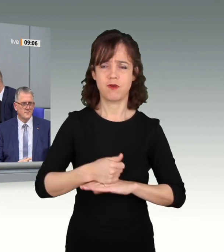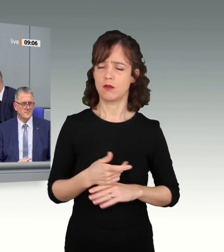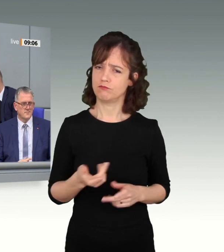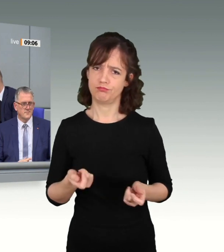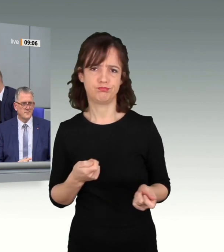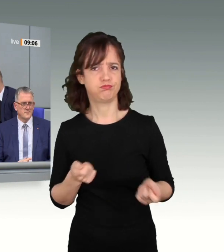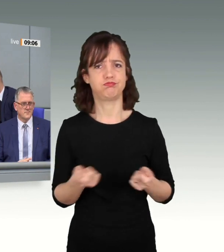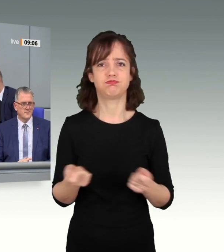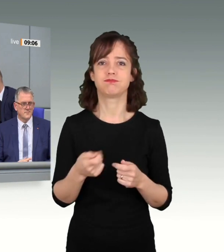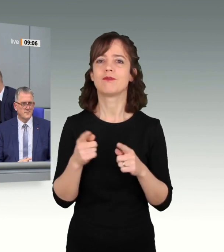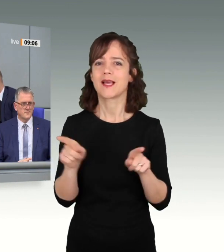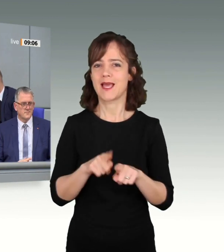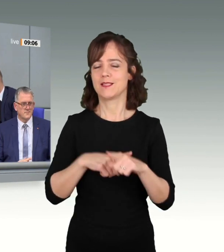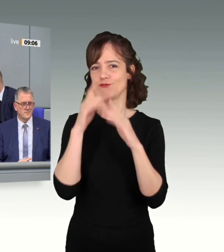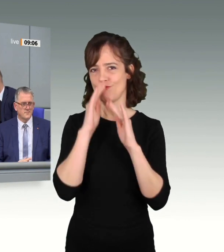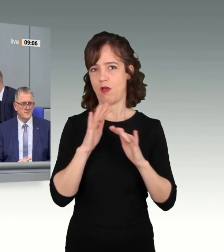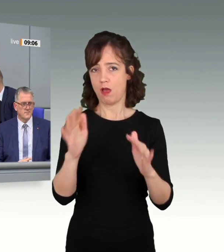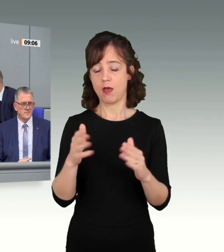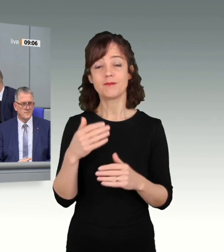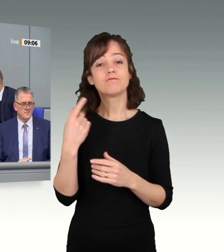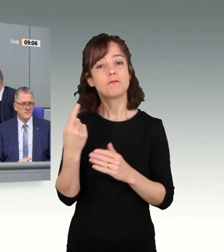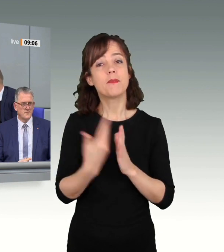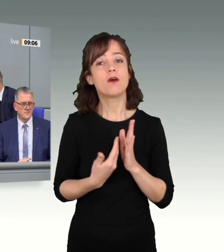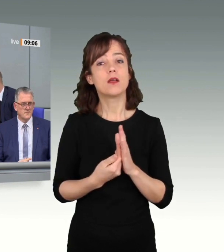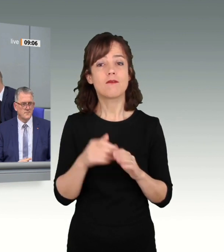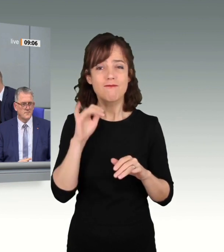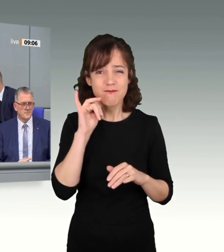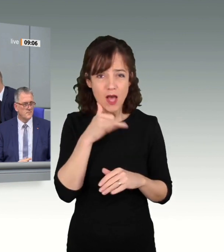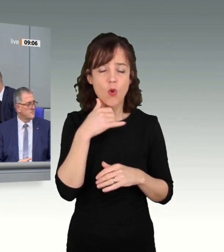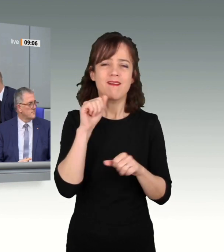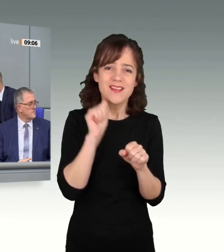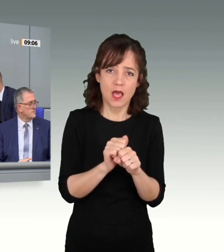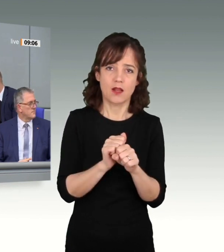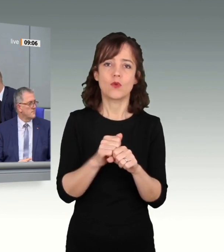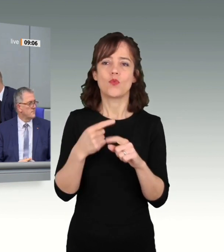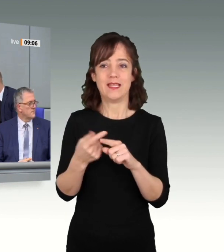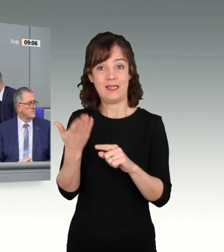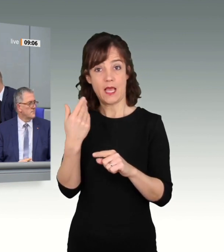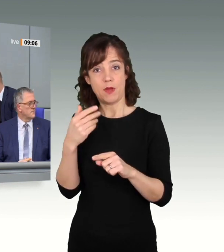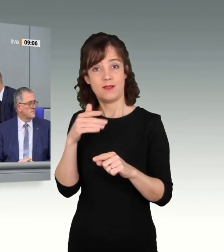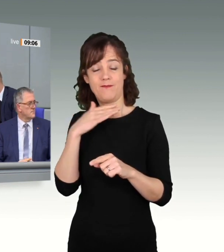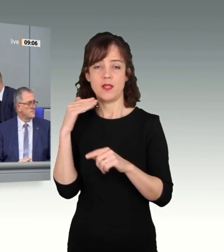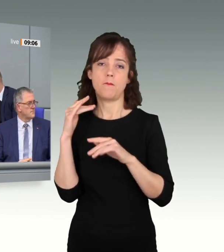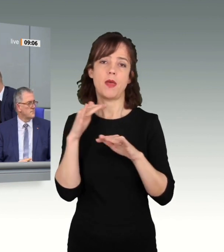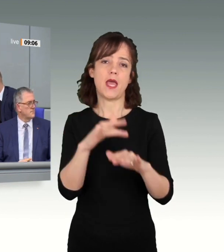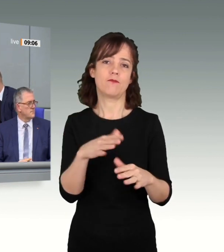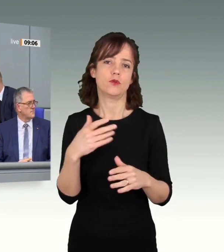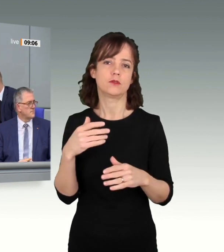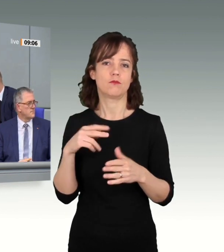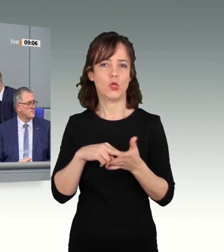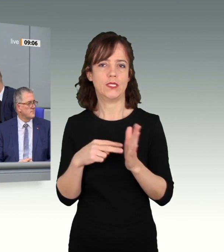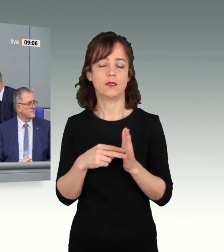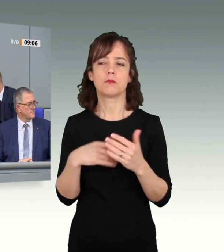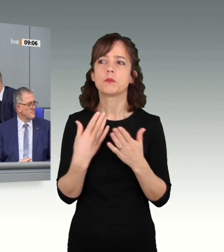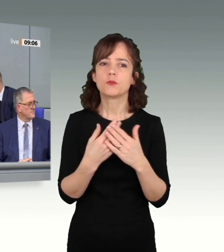hat nicht nur bewiesen, dass Frauen es können. Sie prägte die damalige Politik in vielen Fragen. Sie führte